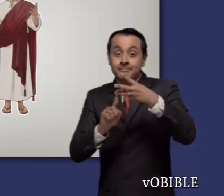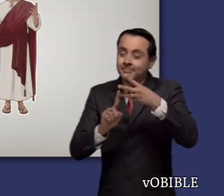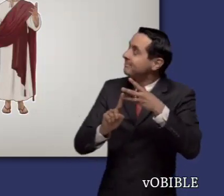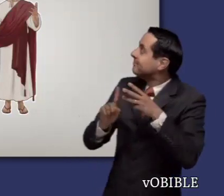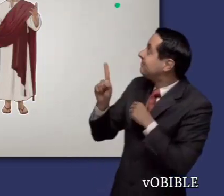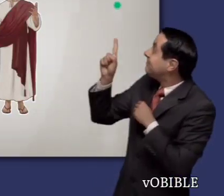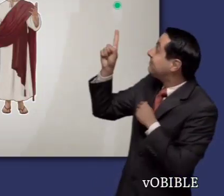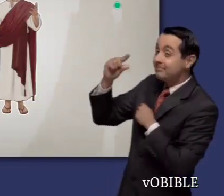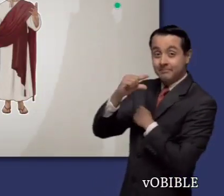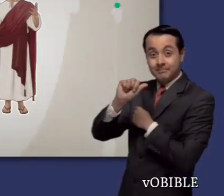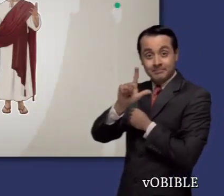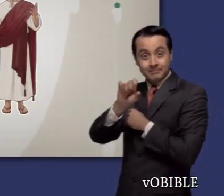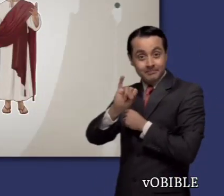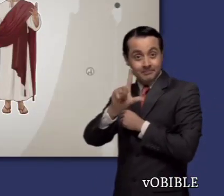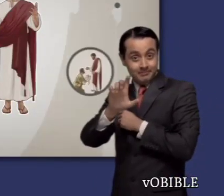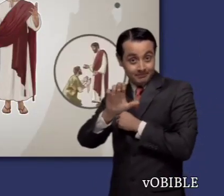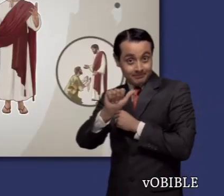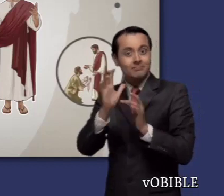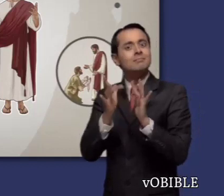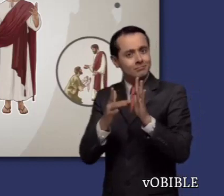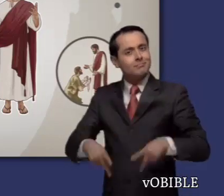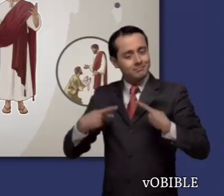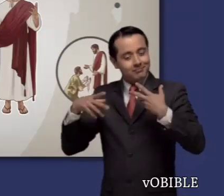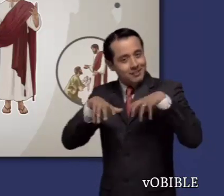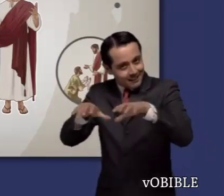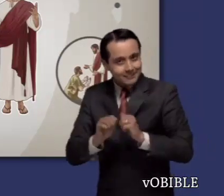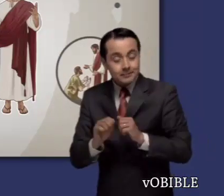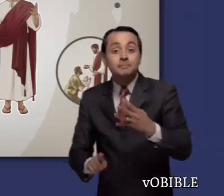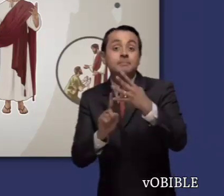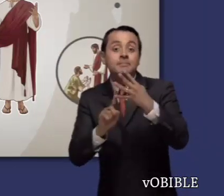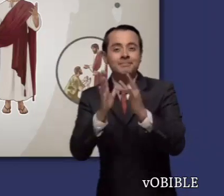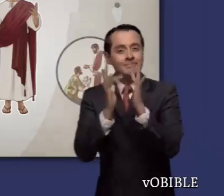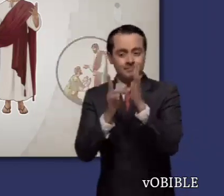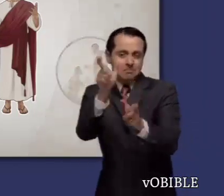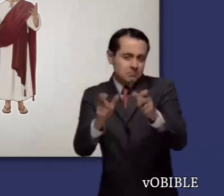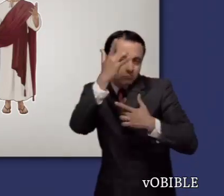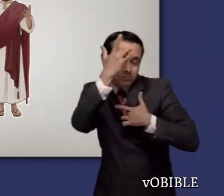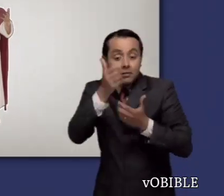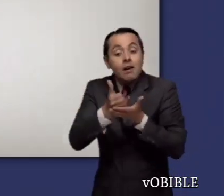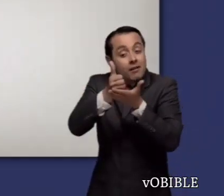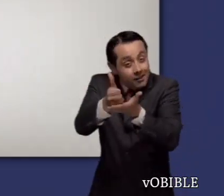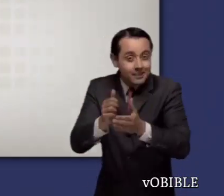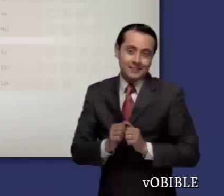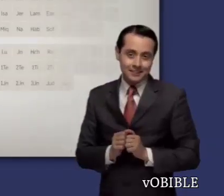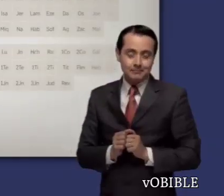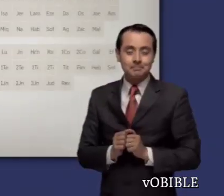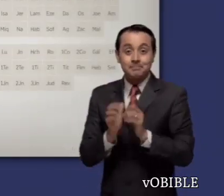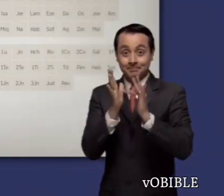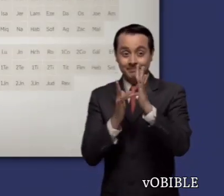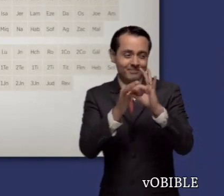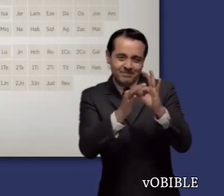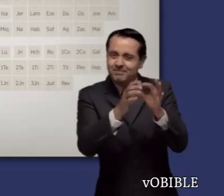sería del linaje de David, que viviría en Galilea y que curaría a los enfermos. Jesucristo y sus